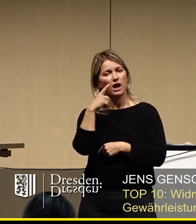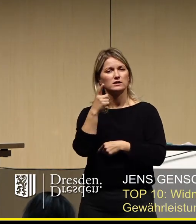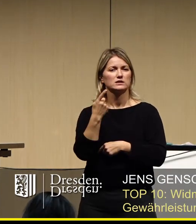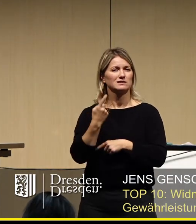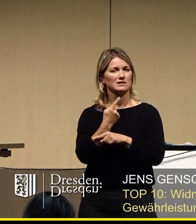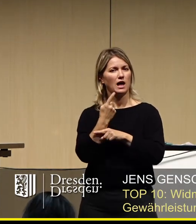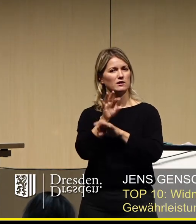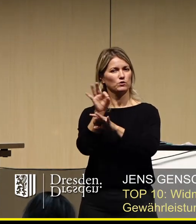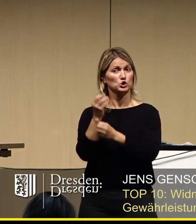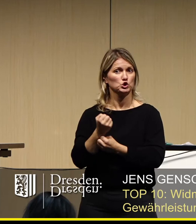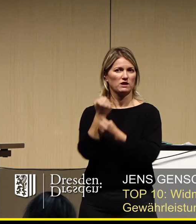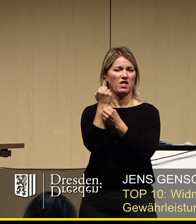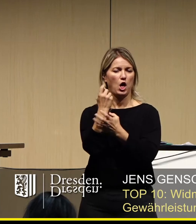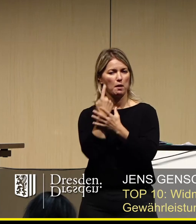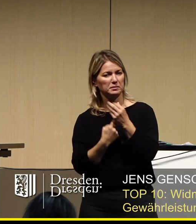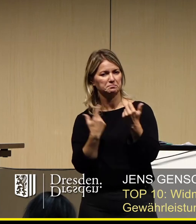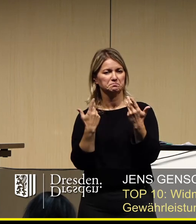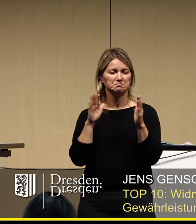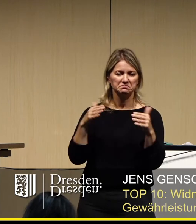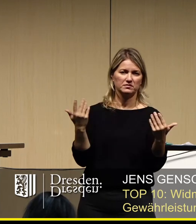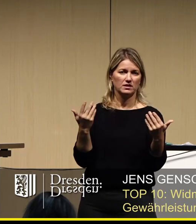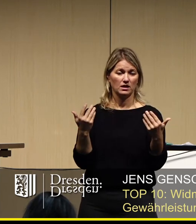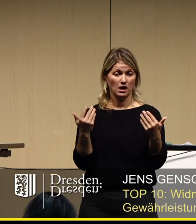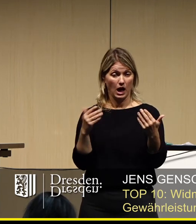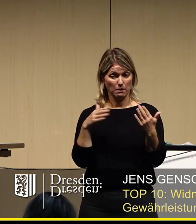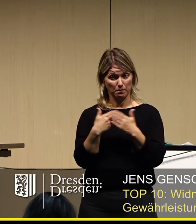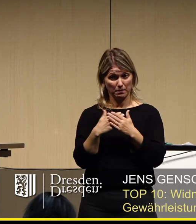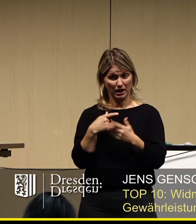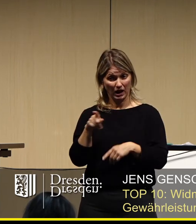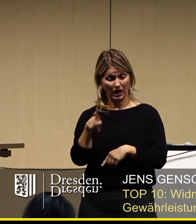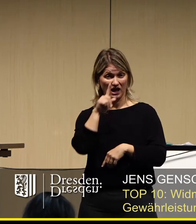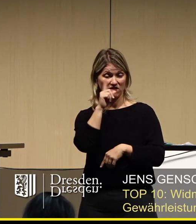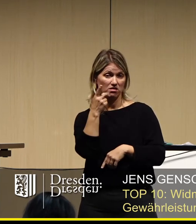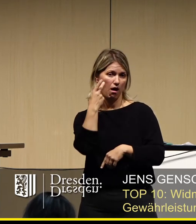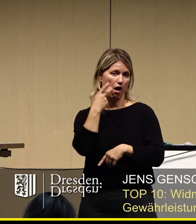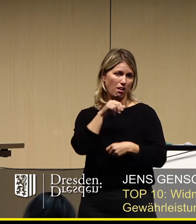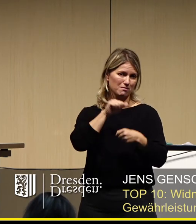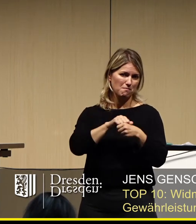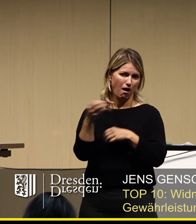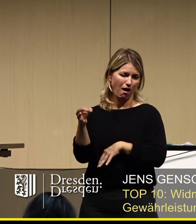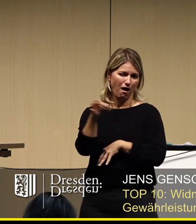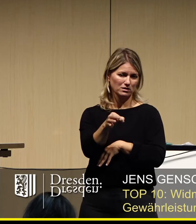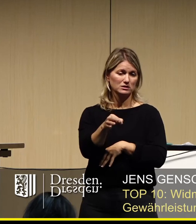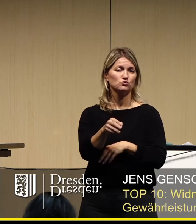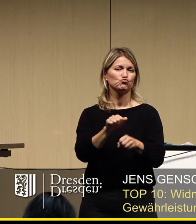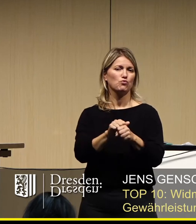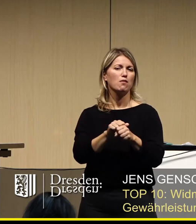ein Händler, der seinen Stand normalerweise auf dem Altmarkt zum Striezelmarkt hat,